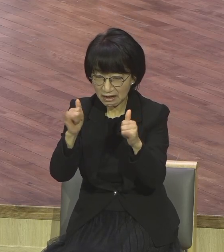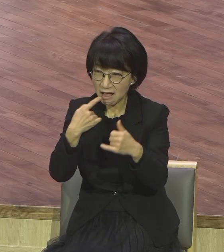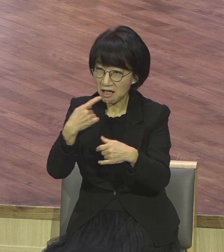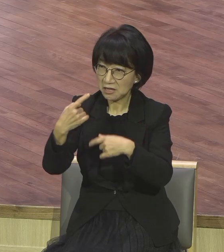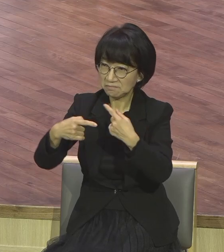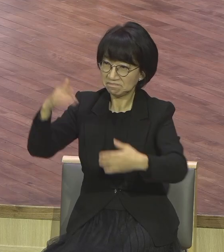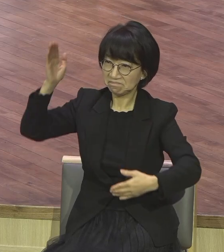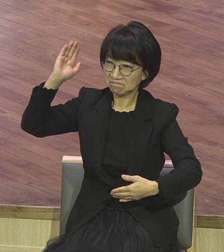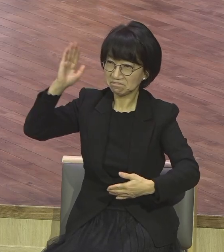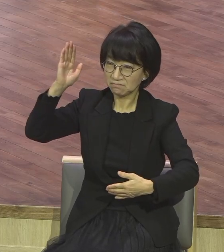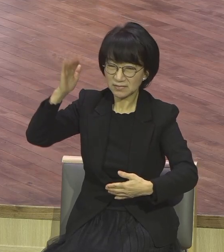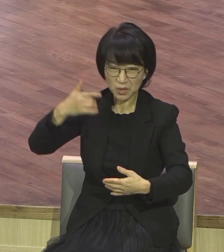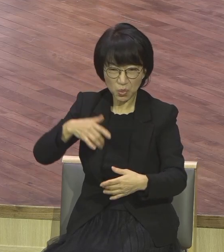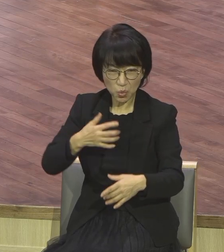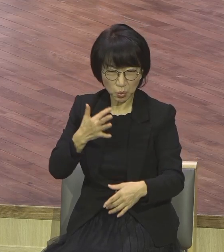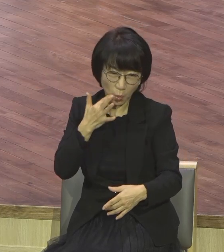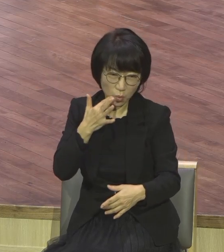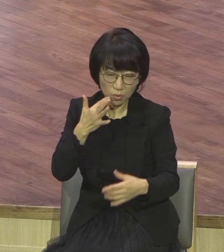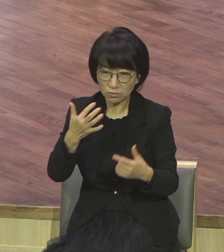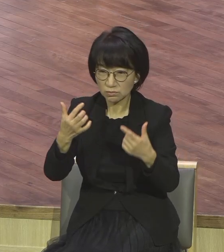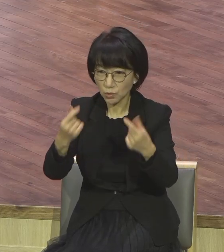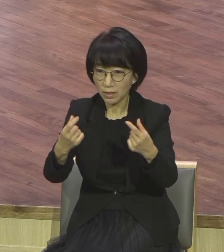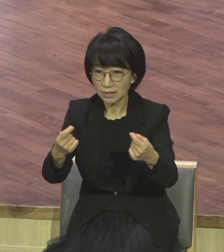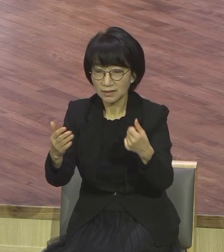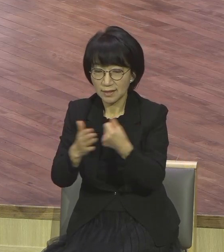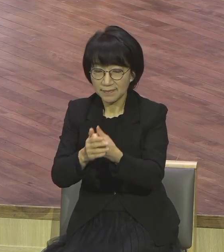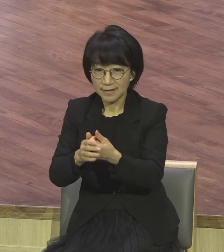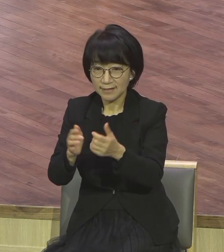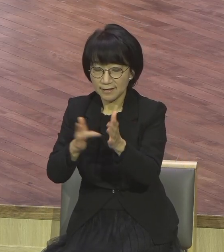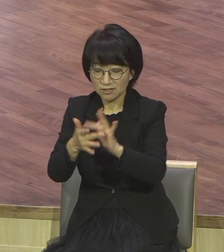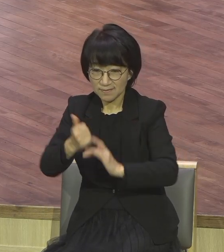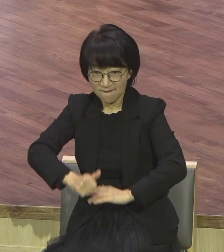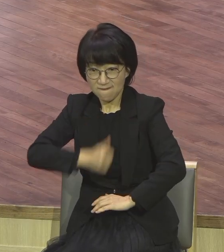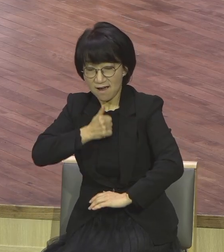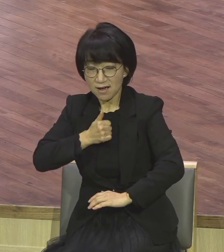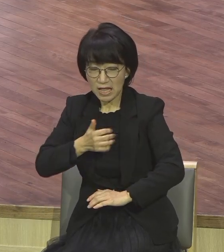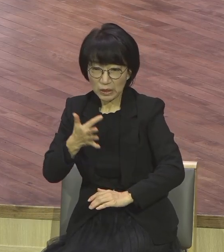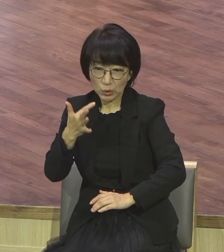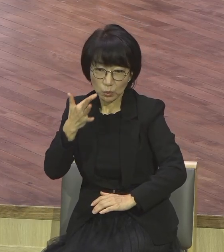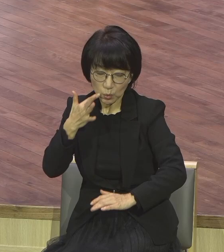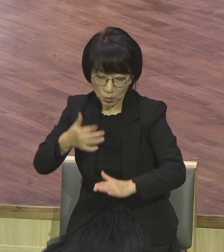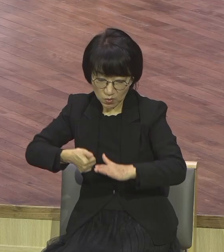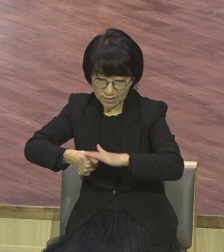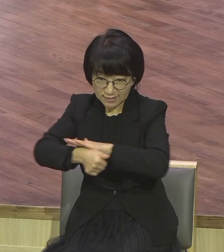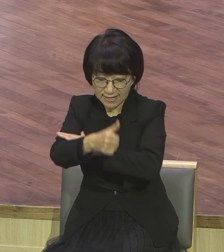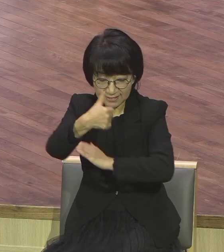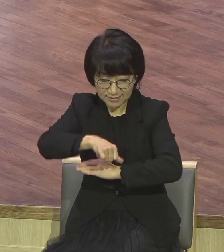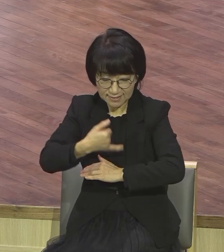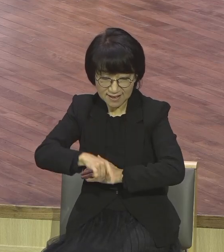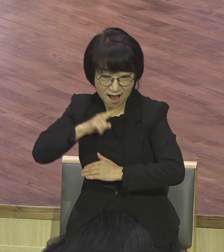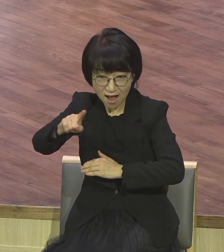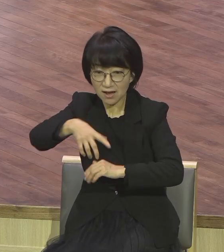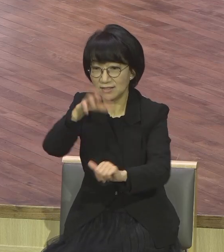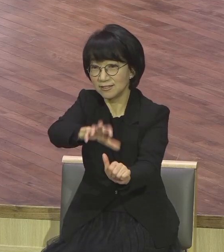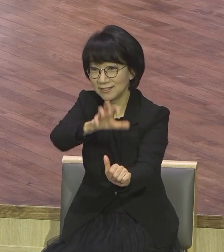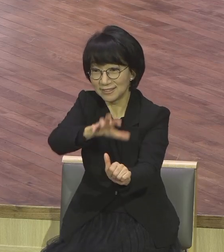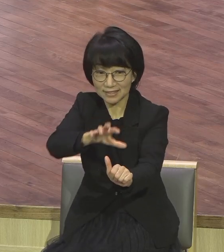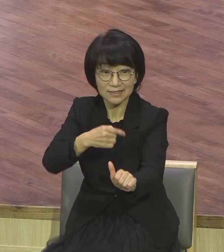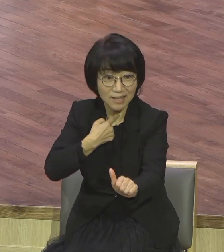독사의 자식들아 그렇게 말하는 죽이는 독이요. 사람은 죽이는 거예요. 살려야 되는데 보금은 사람을 살리는 거거든요.